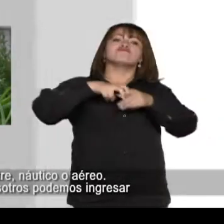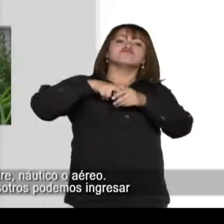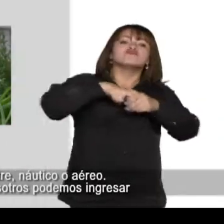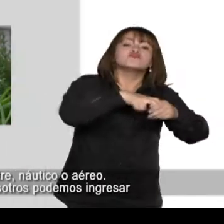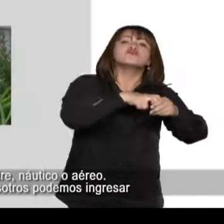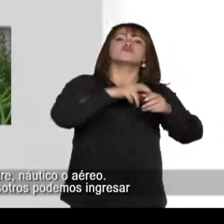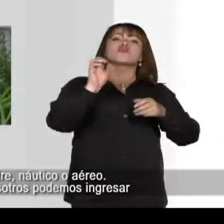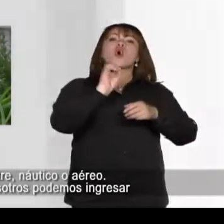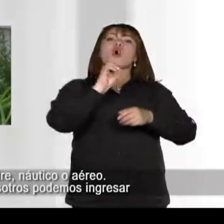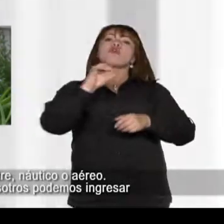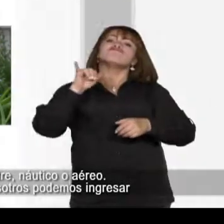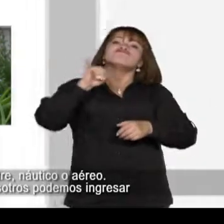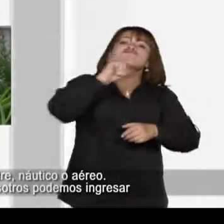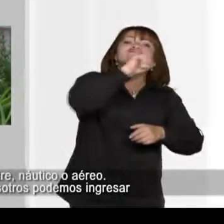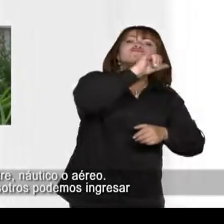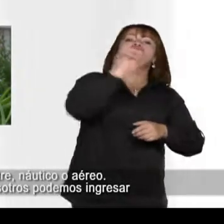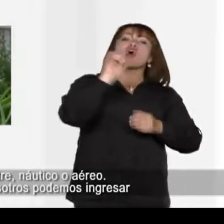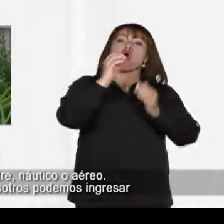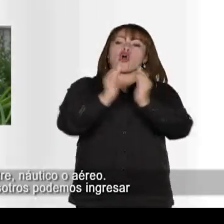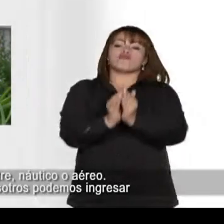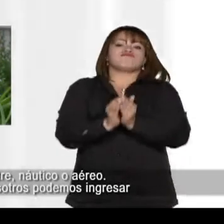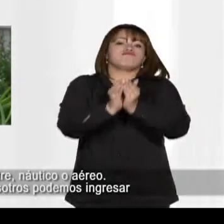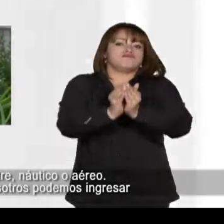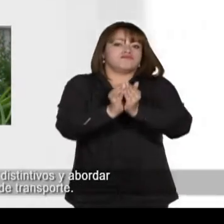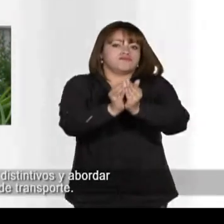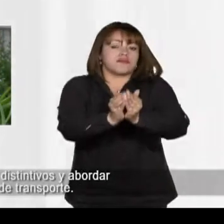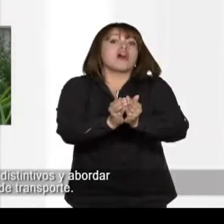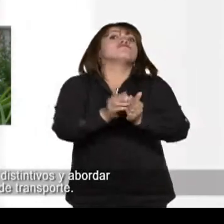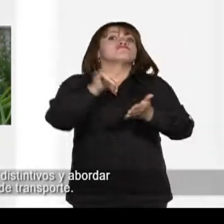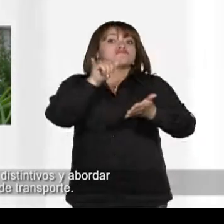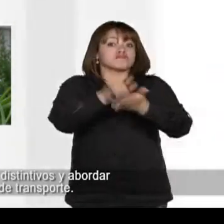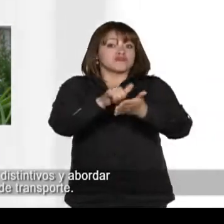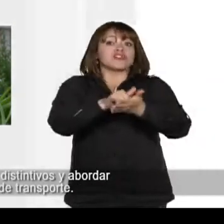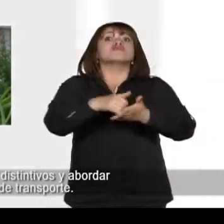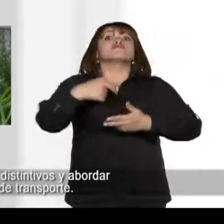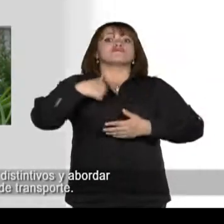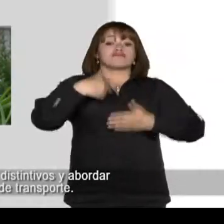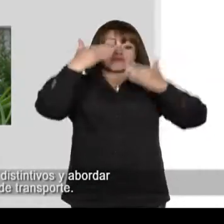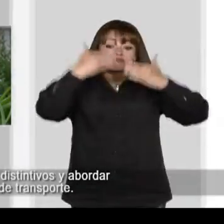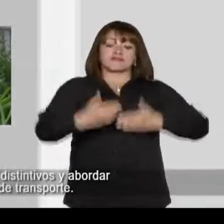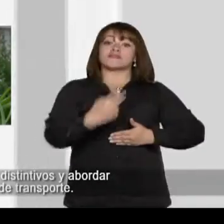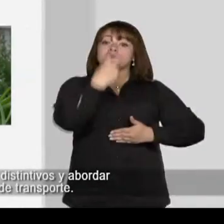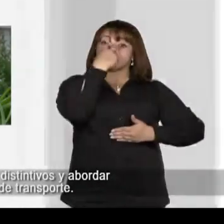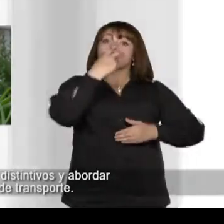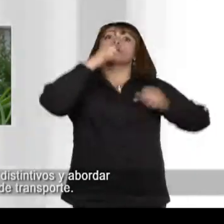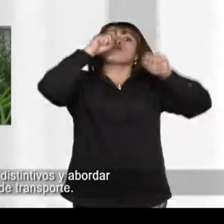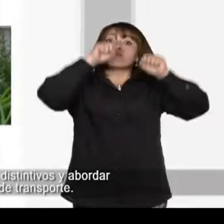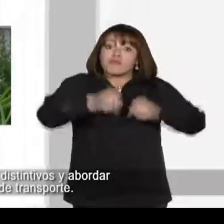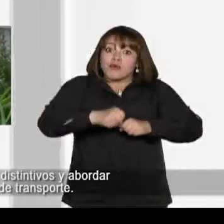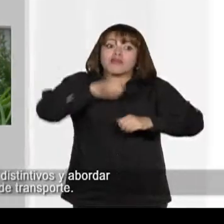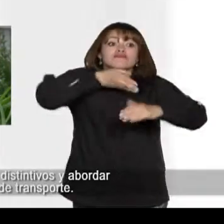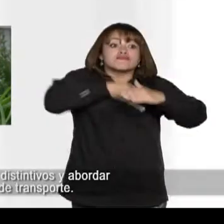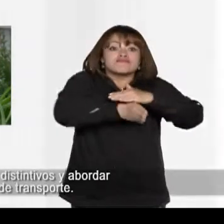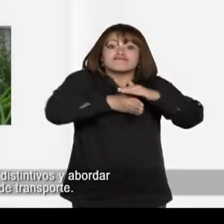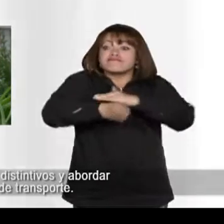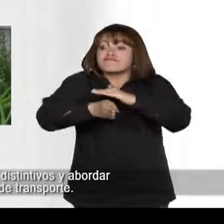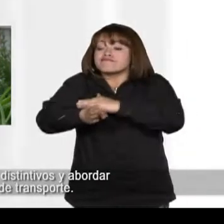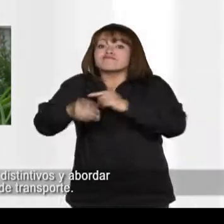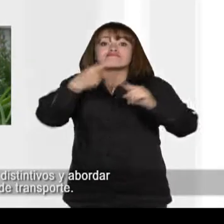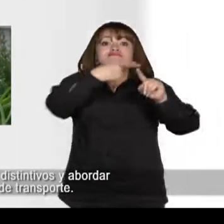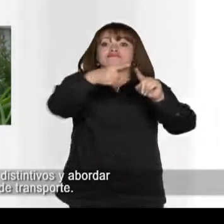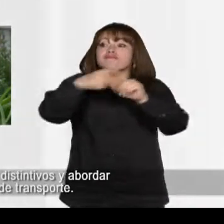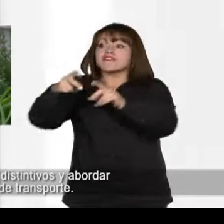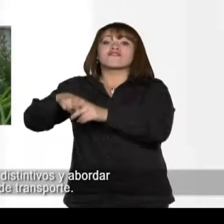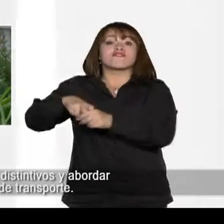aéreo. De esa manera nosotros podemos ingresar con los debidos distintivos y abordar